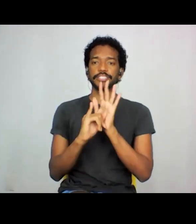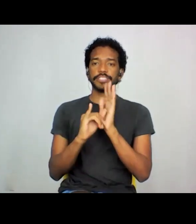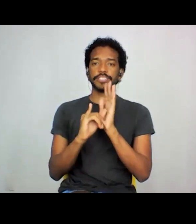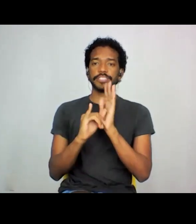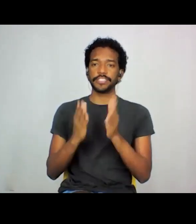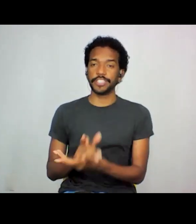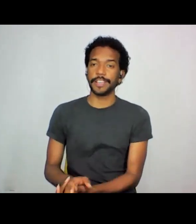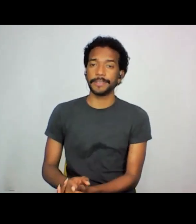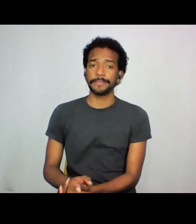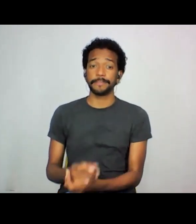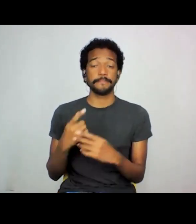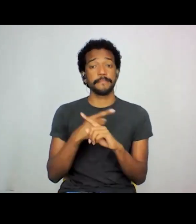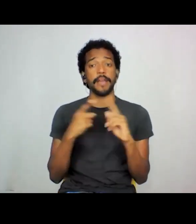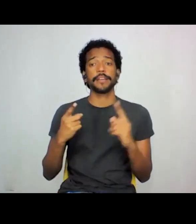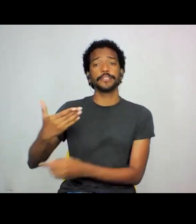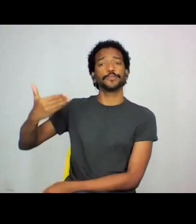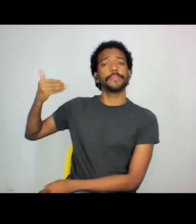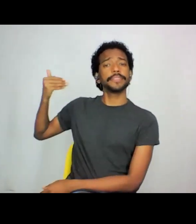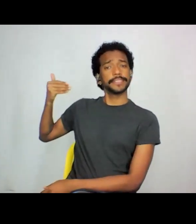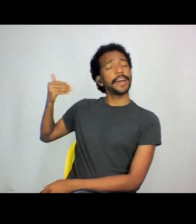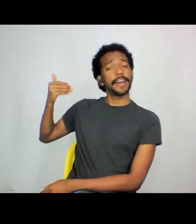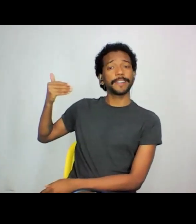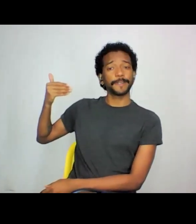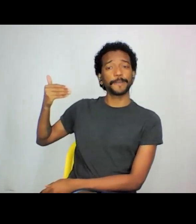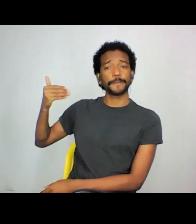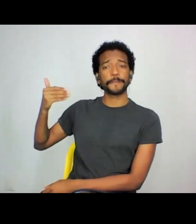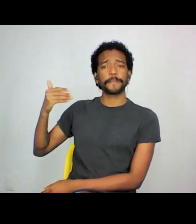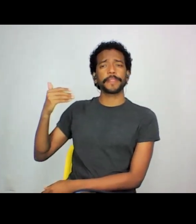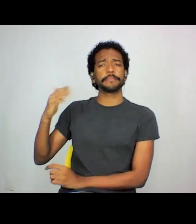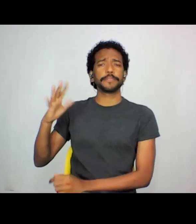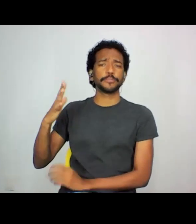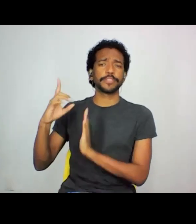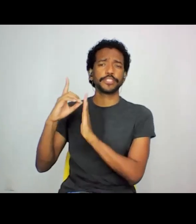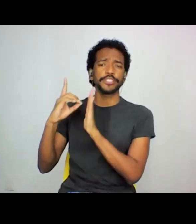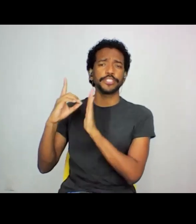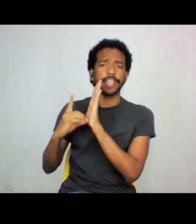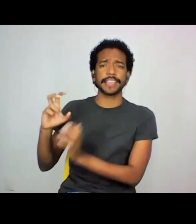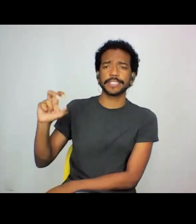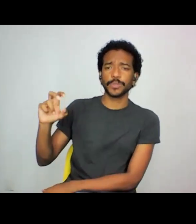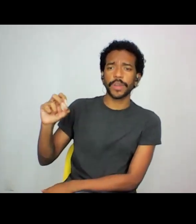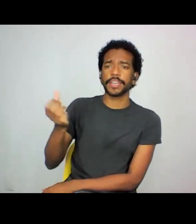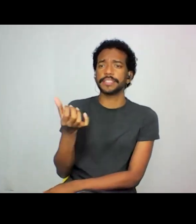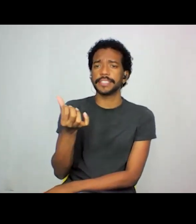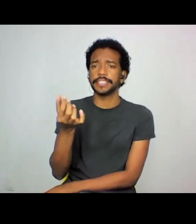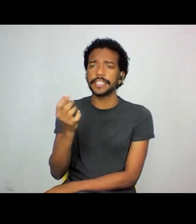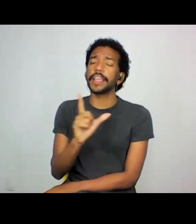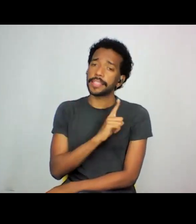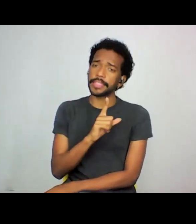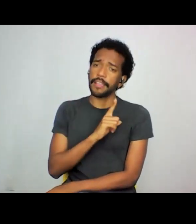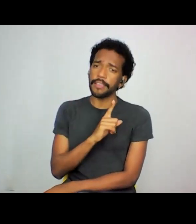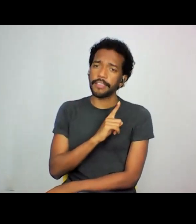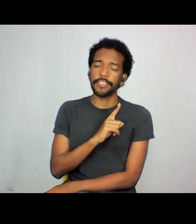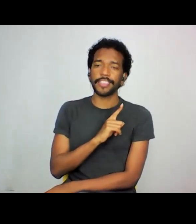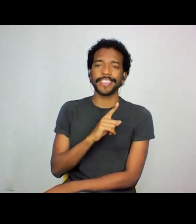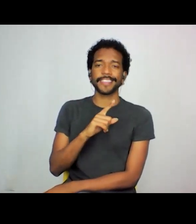mas no passado, na década de 50 e 60, existia, entre os